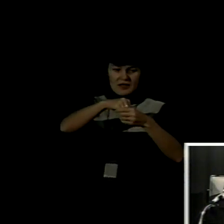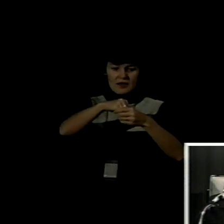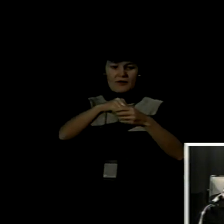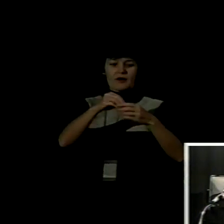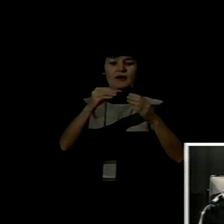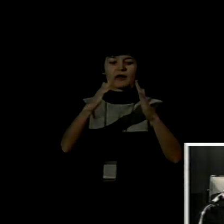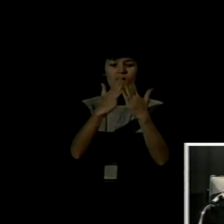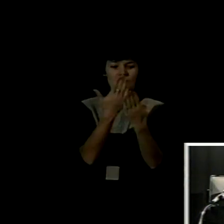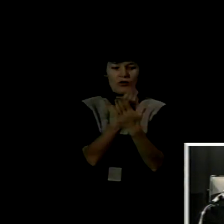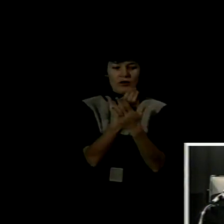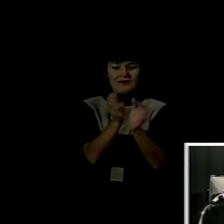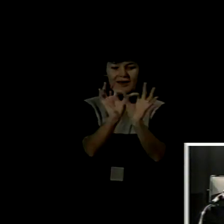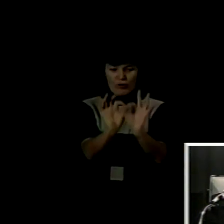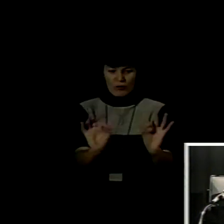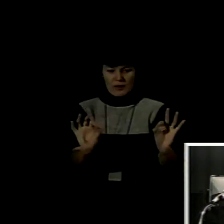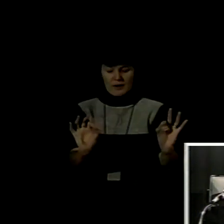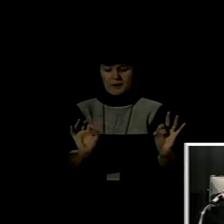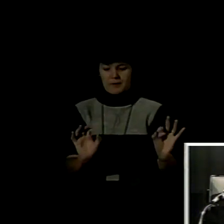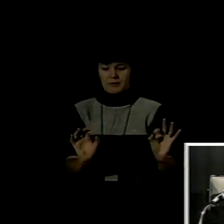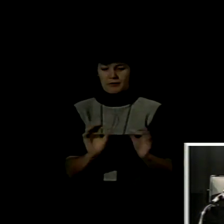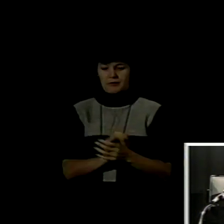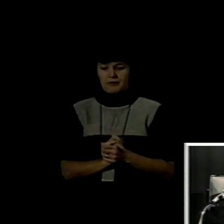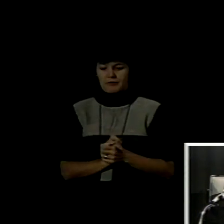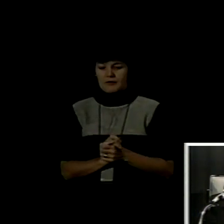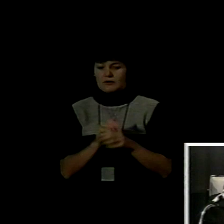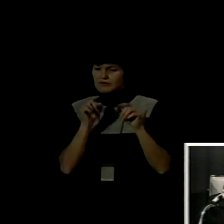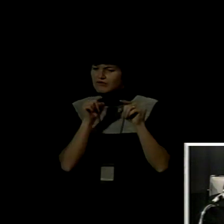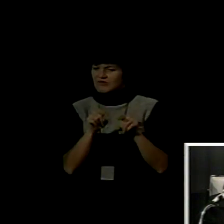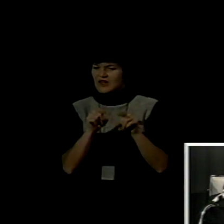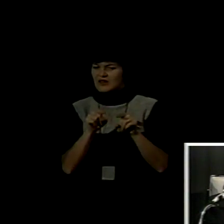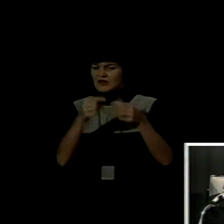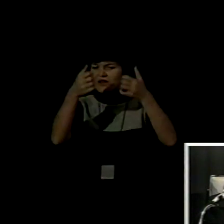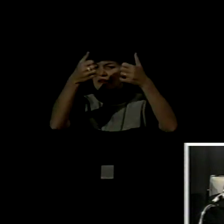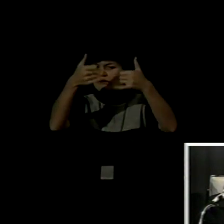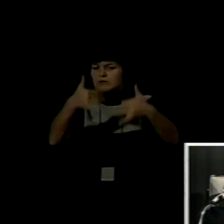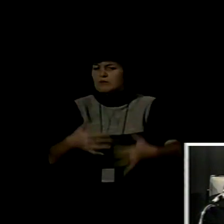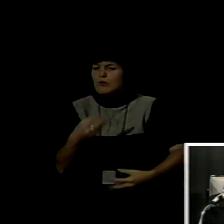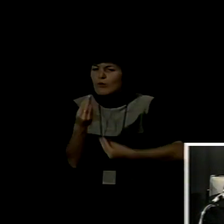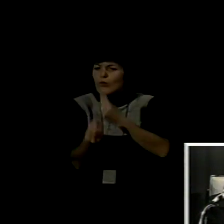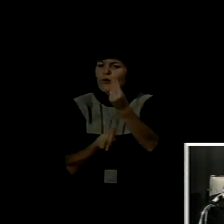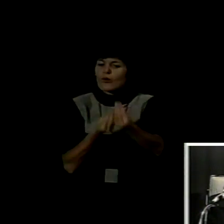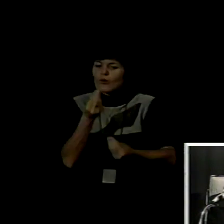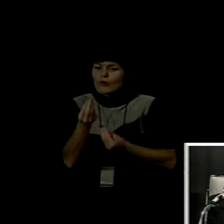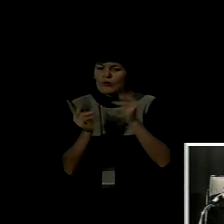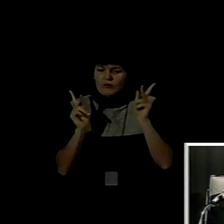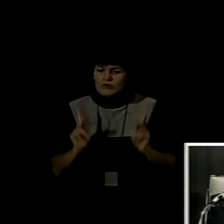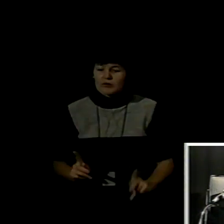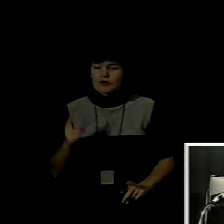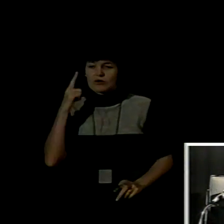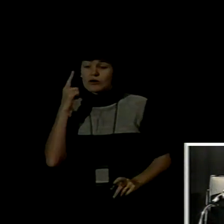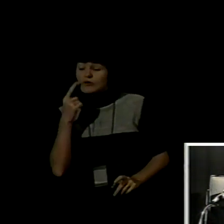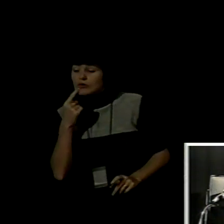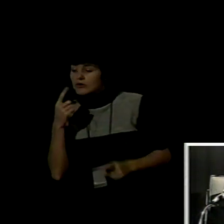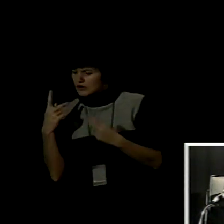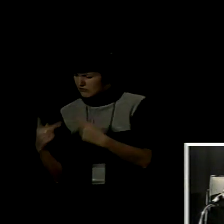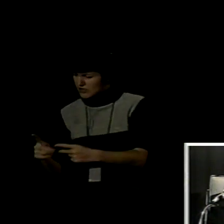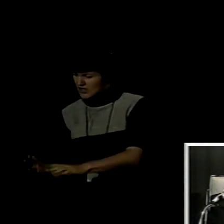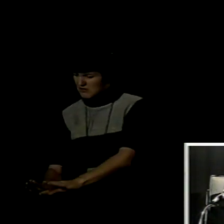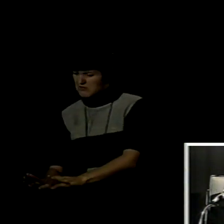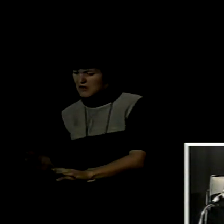se define a la persona sorda como, comillas, aquella persona que tiene una deficiencia auditiva que